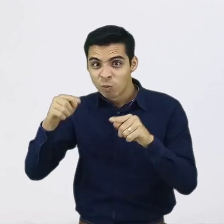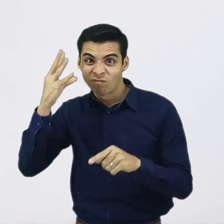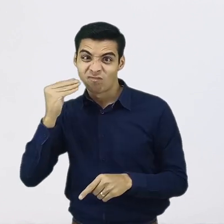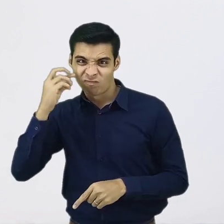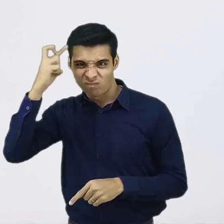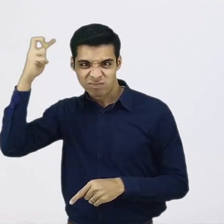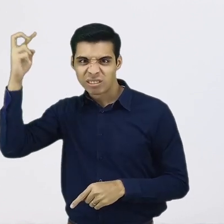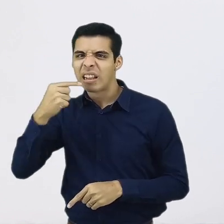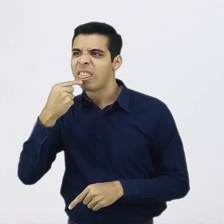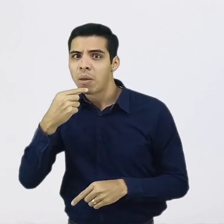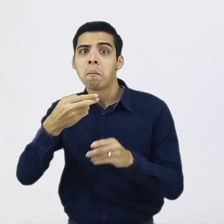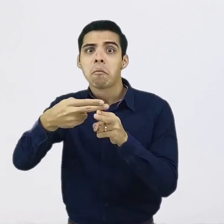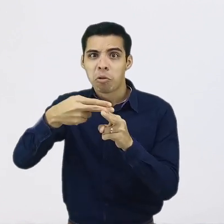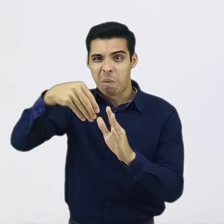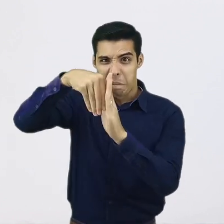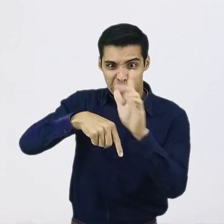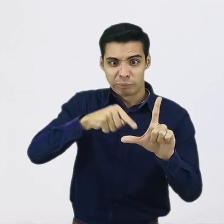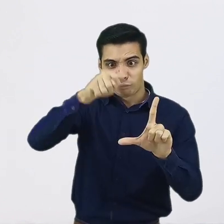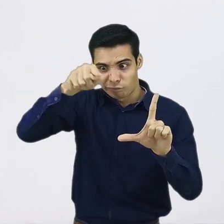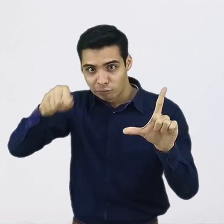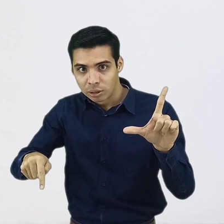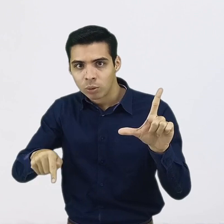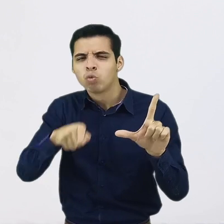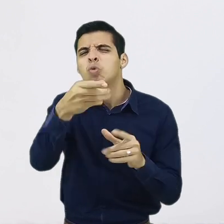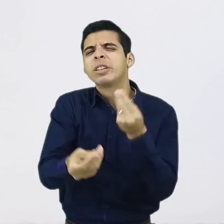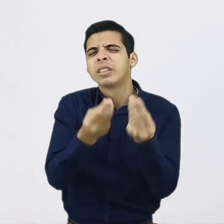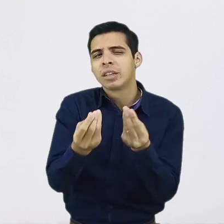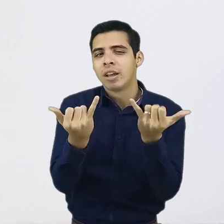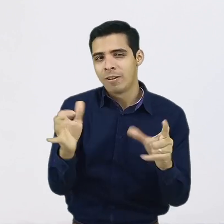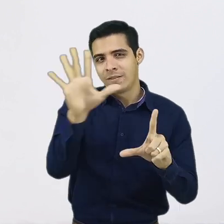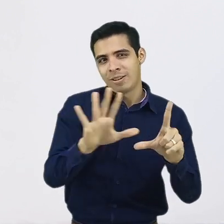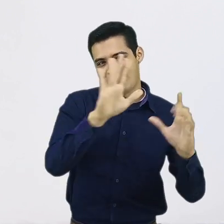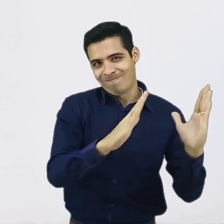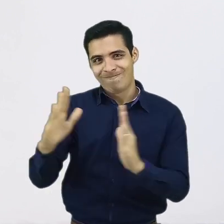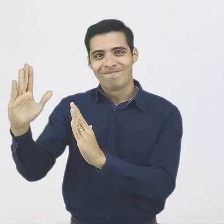de Emergencias y también teniendo en cuenta toda esta recesión que al parecer viene según los expertos económicos.